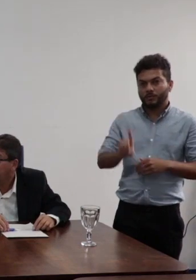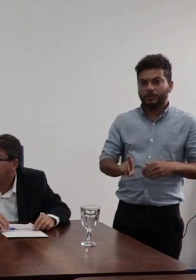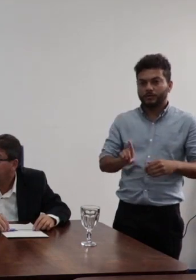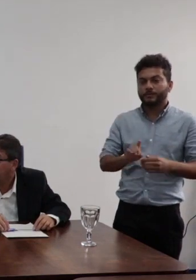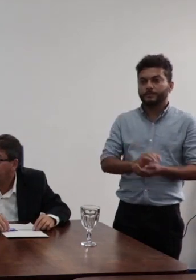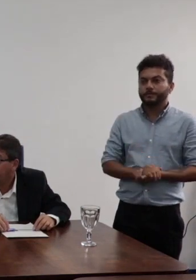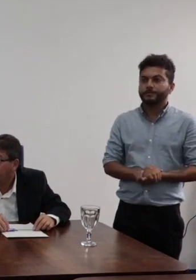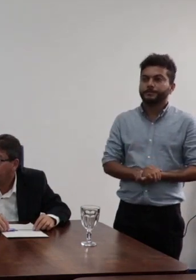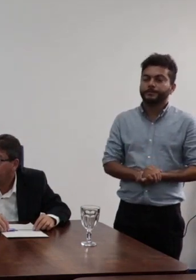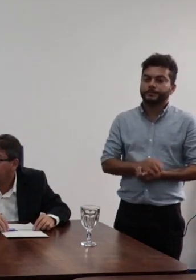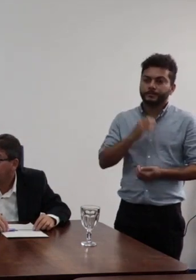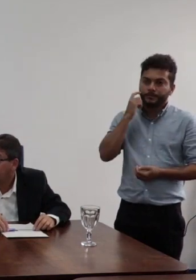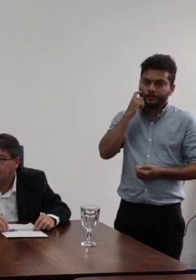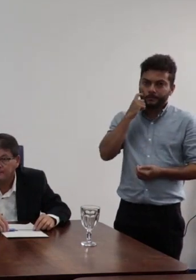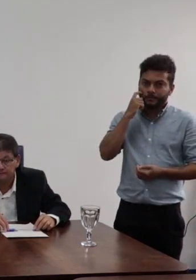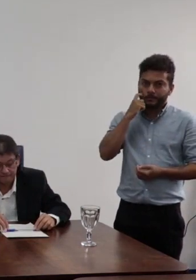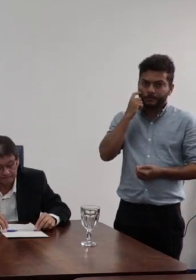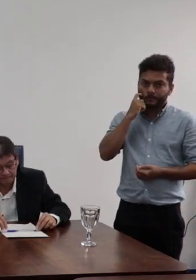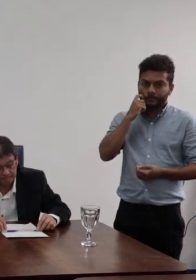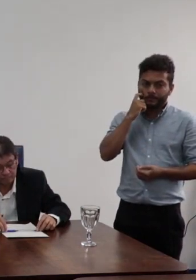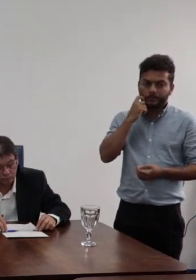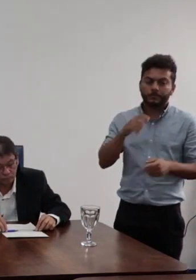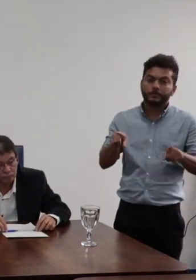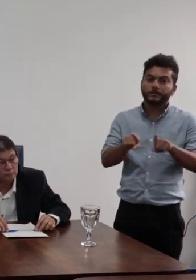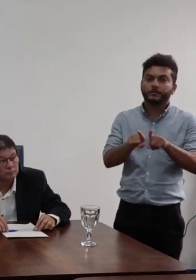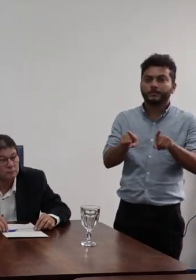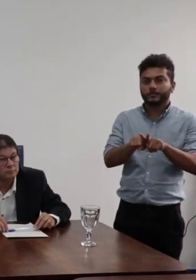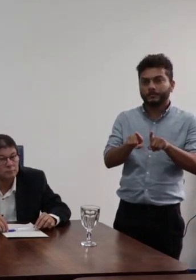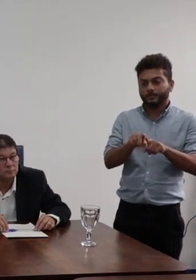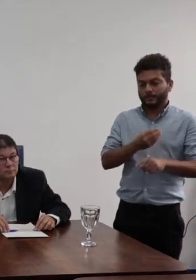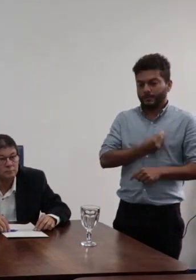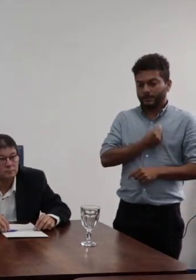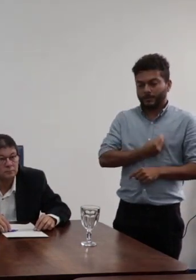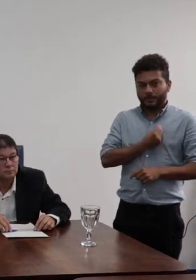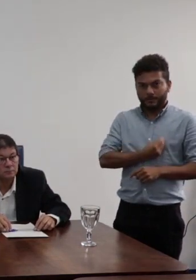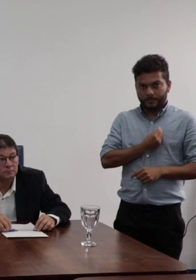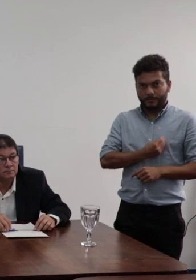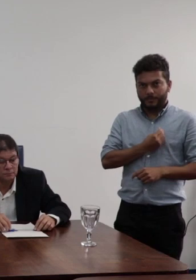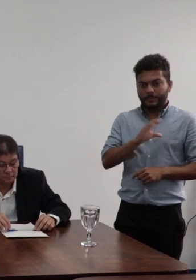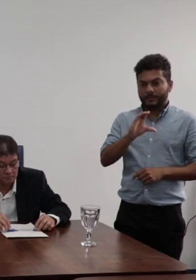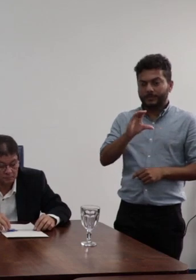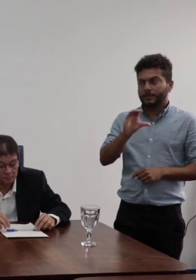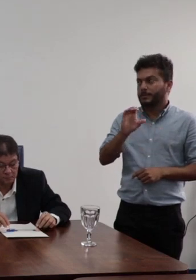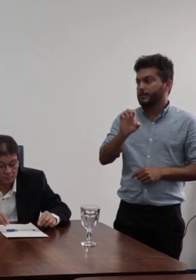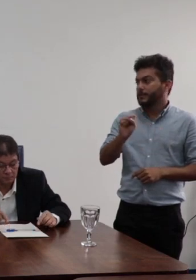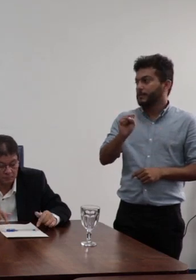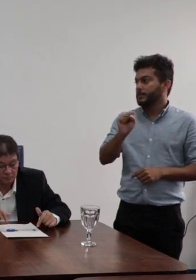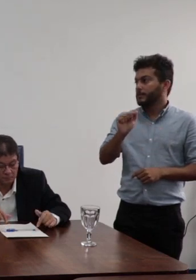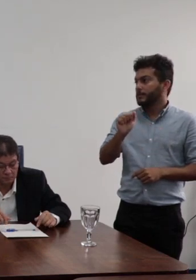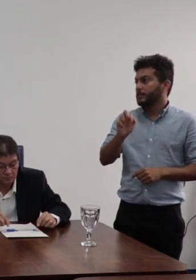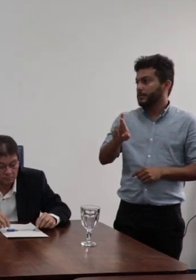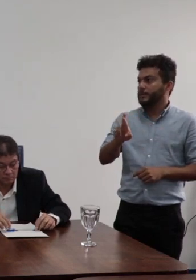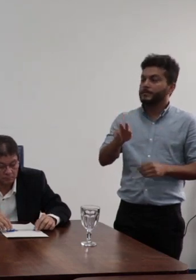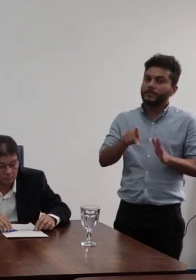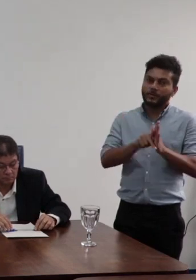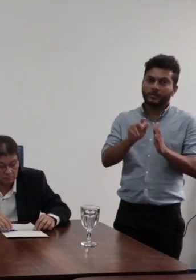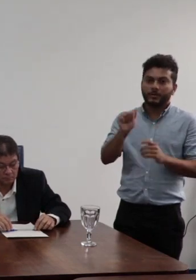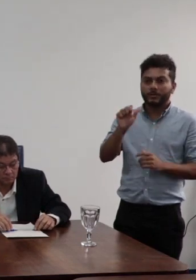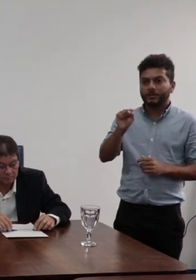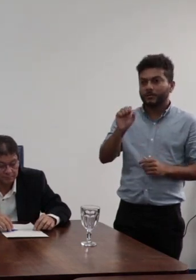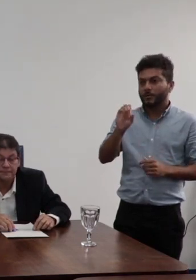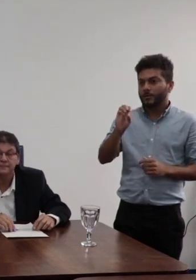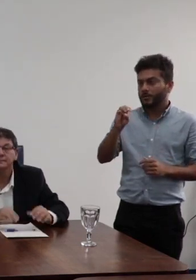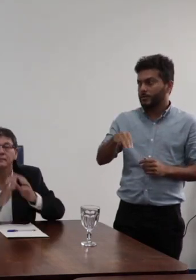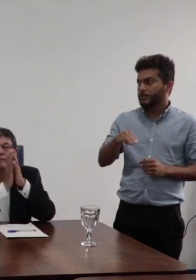professora Tiane, além da presença de César, da Associação e do Coordenador de Desenvolvimento Institucional. E uma outra